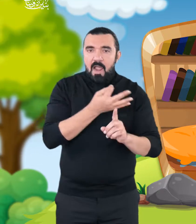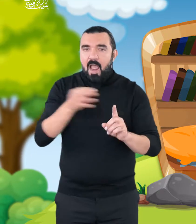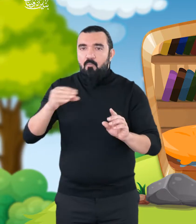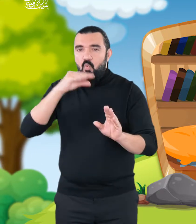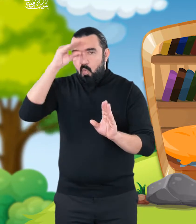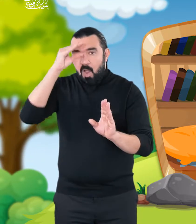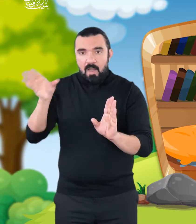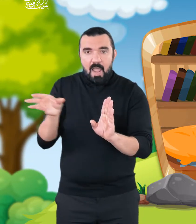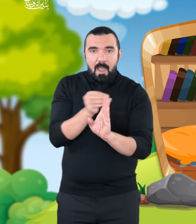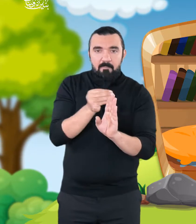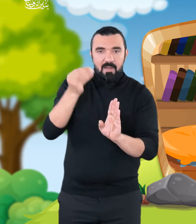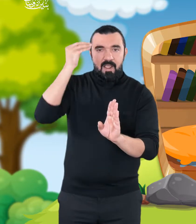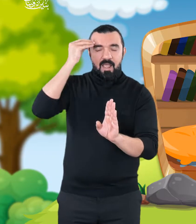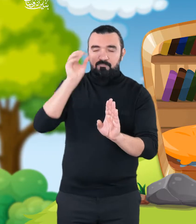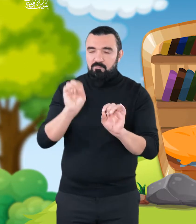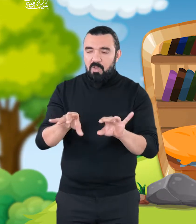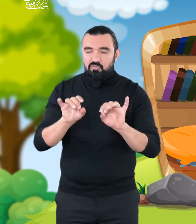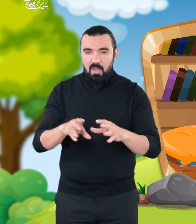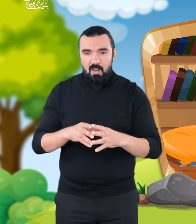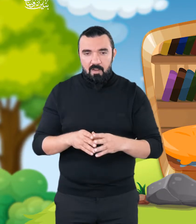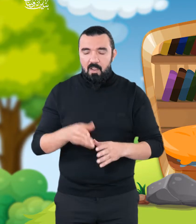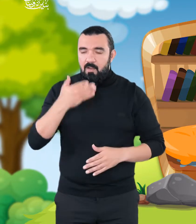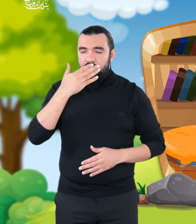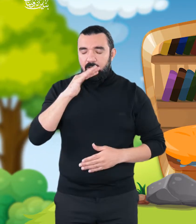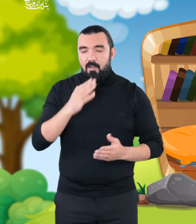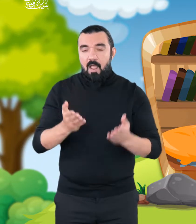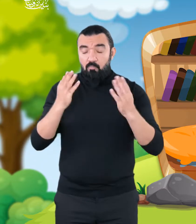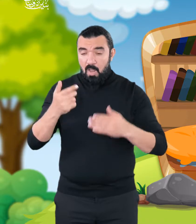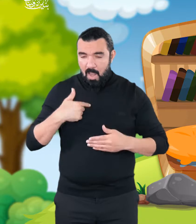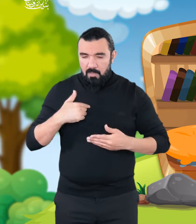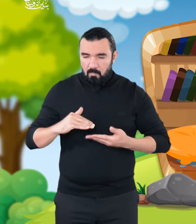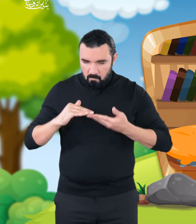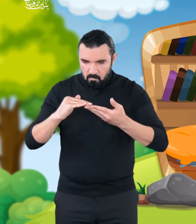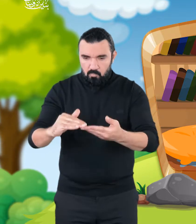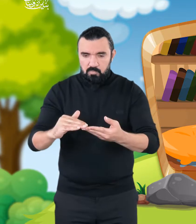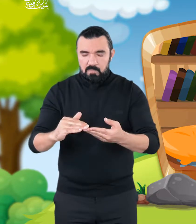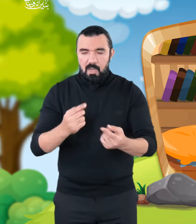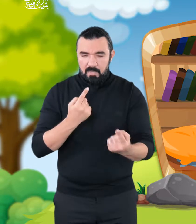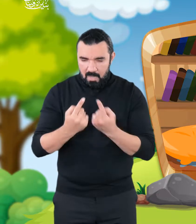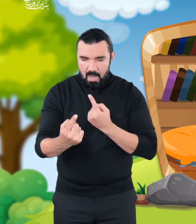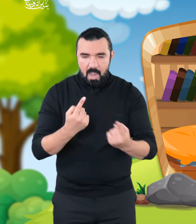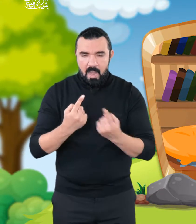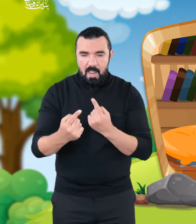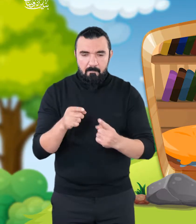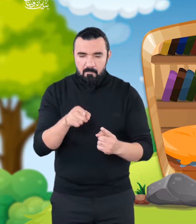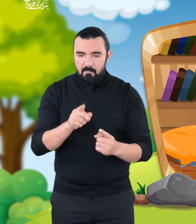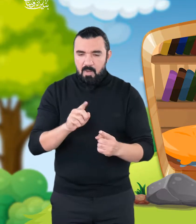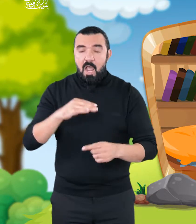الحمد لله يا شيخي وأنا أريد أن أتحدث إلى أبيك في موضوع